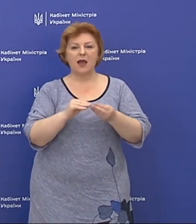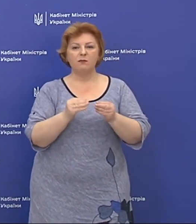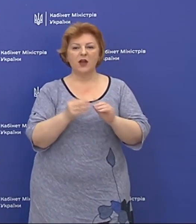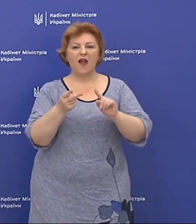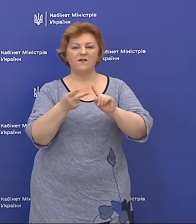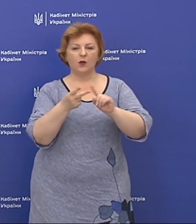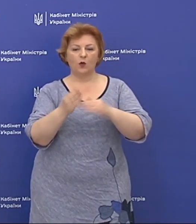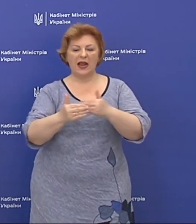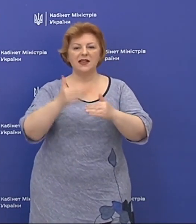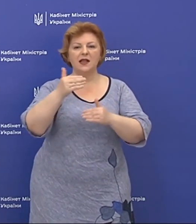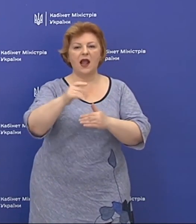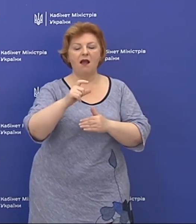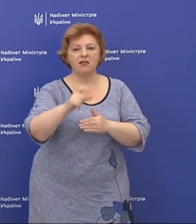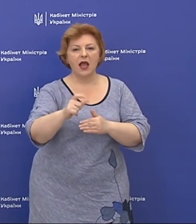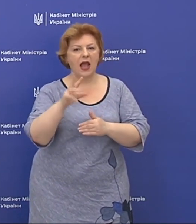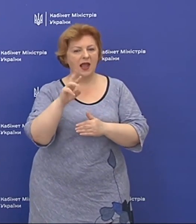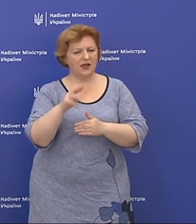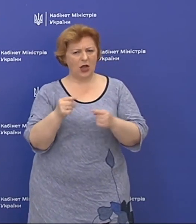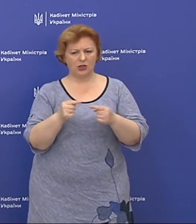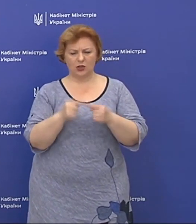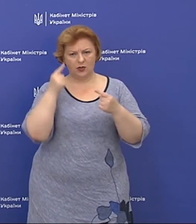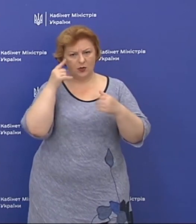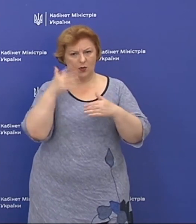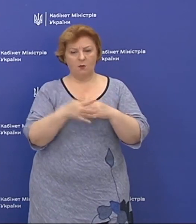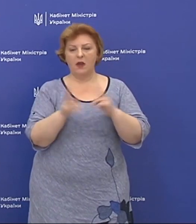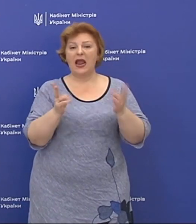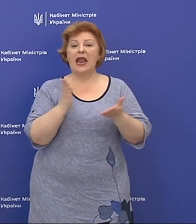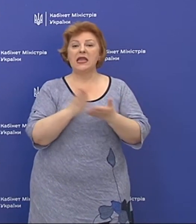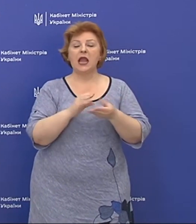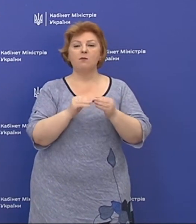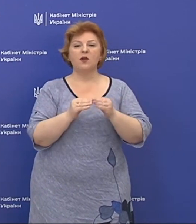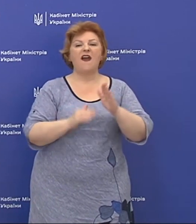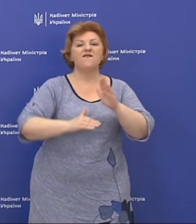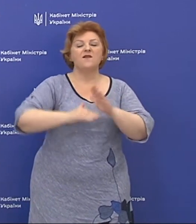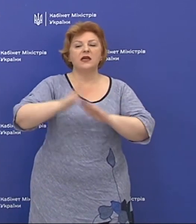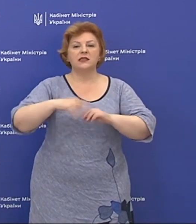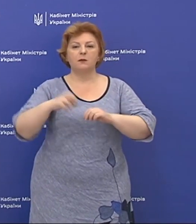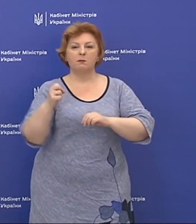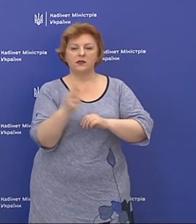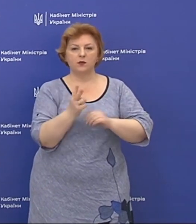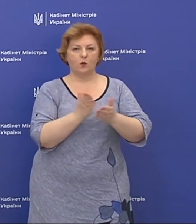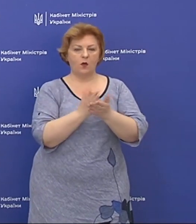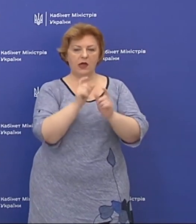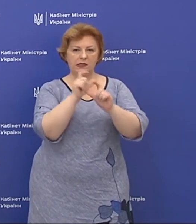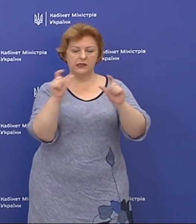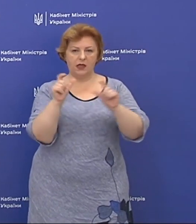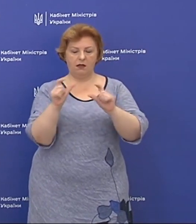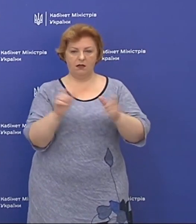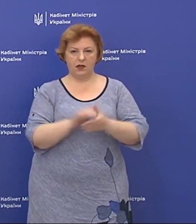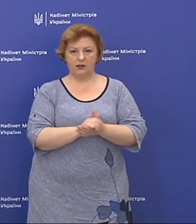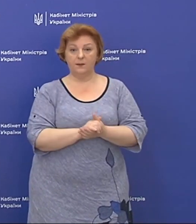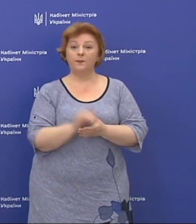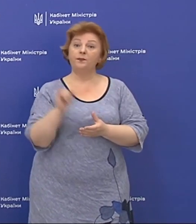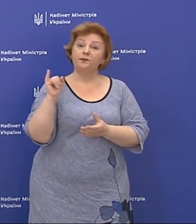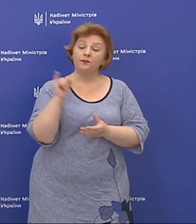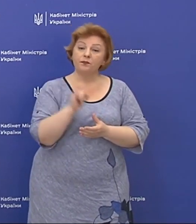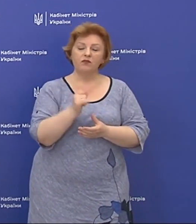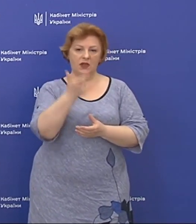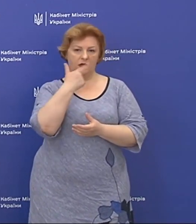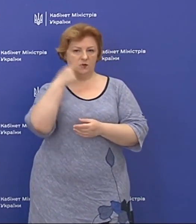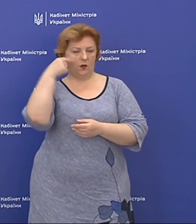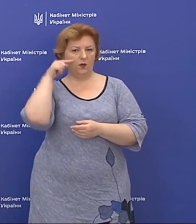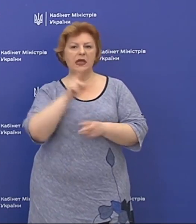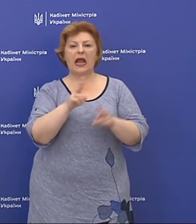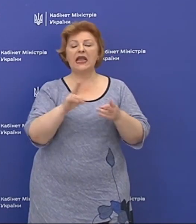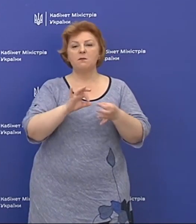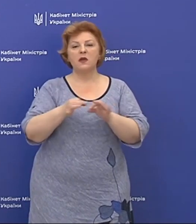вторинній ланці. І я чітко розумію зараз, які є проблеми в високоспеціалізованих закладах. І по собі знаю, з